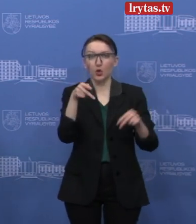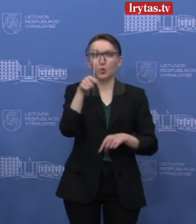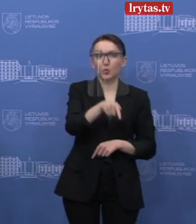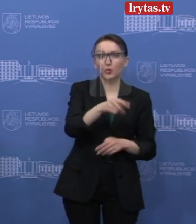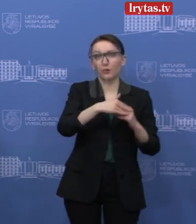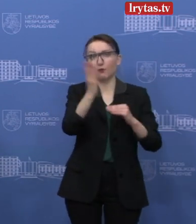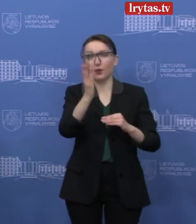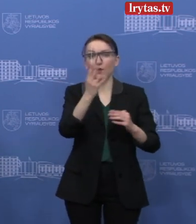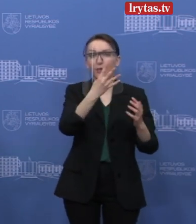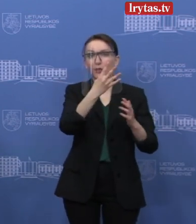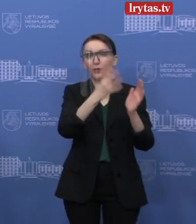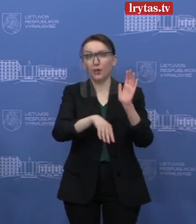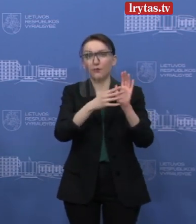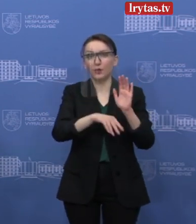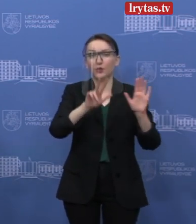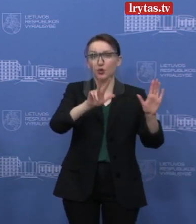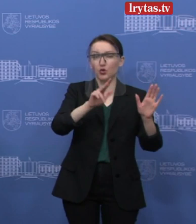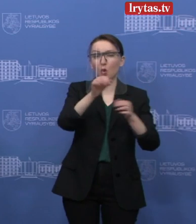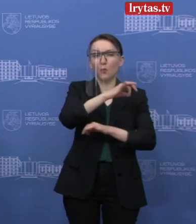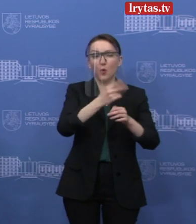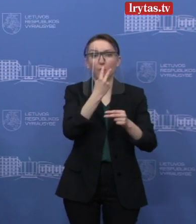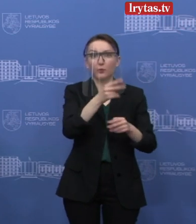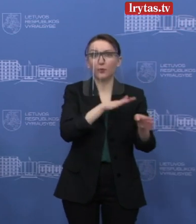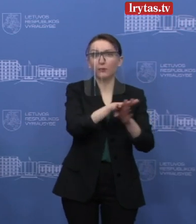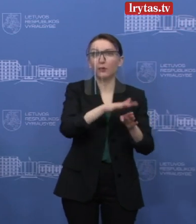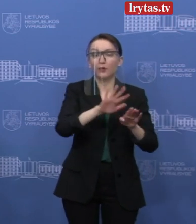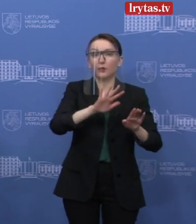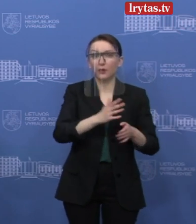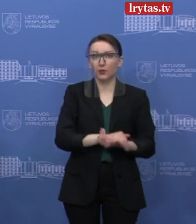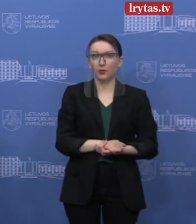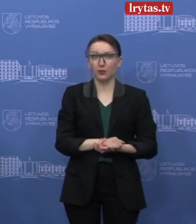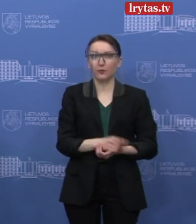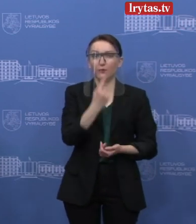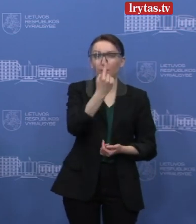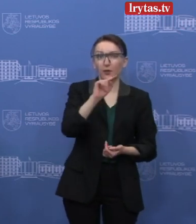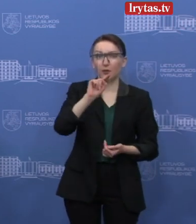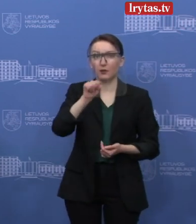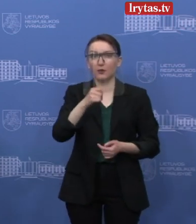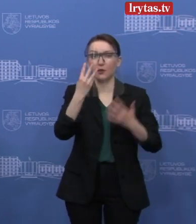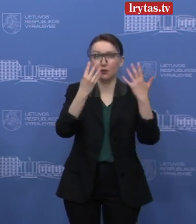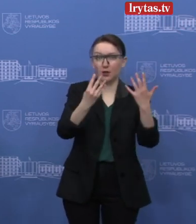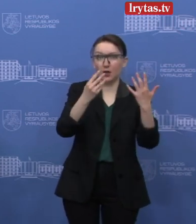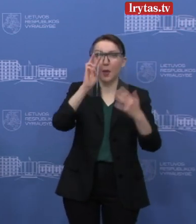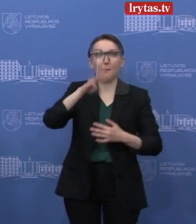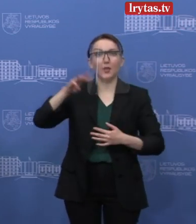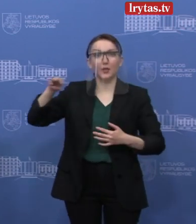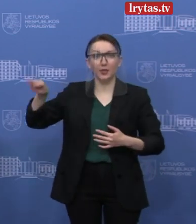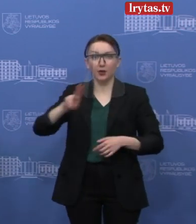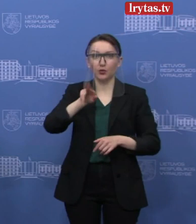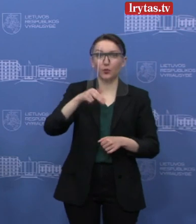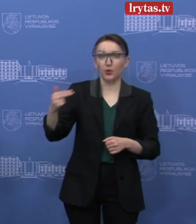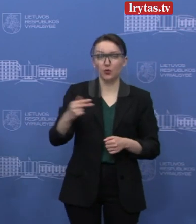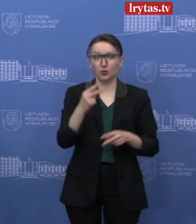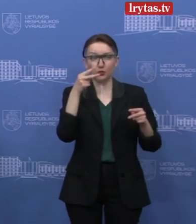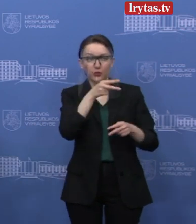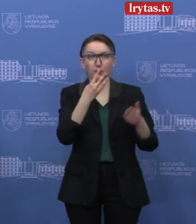1098 projektų įgyvendinimą už daugiau nei 1,9 milijardo eurų